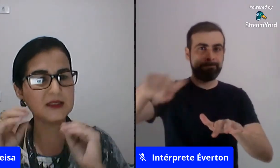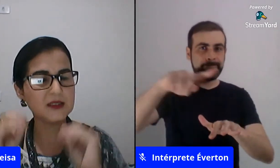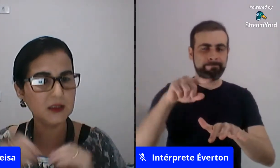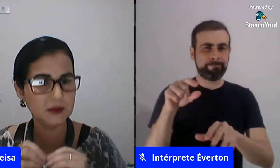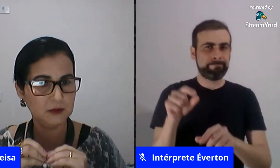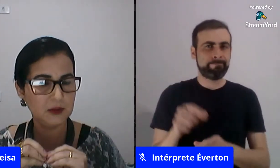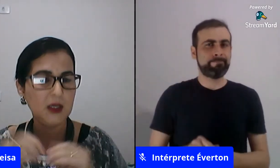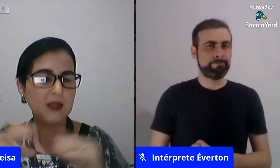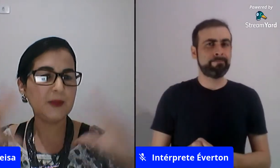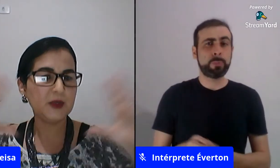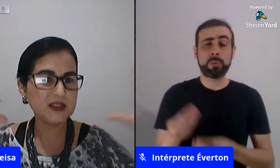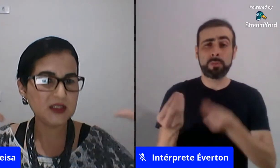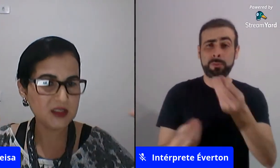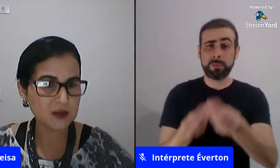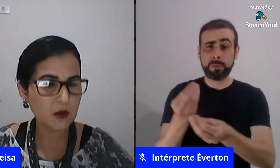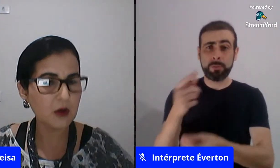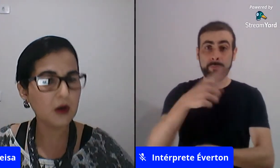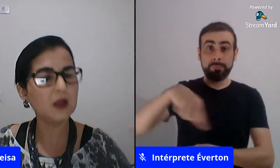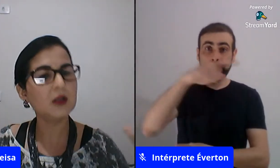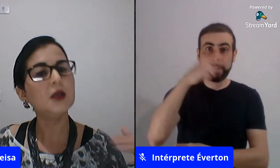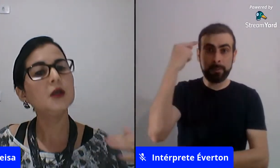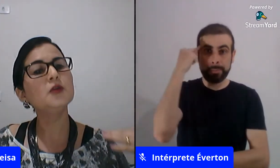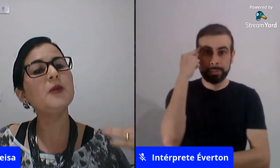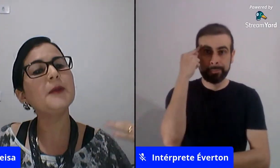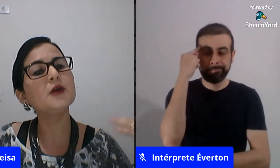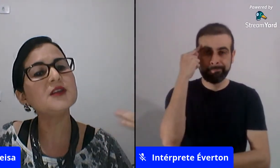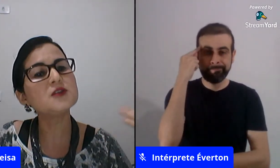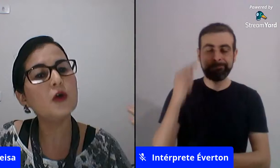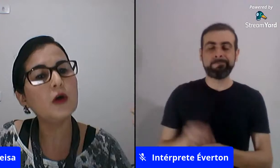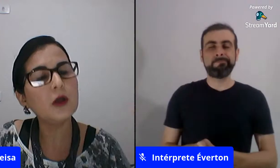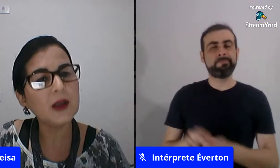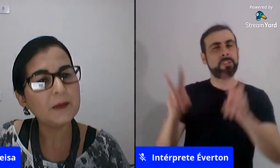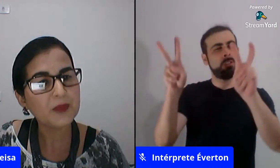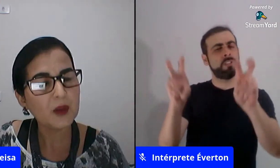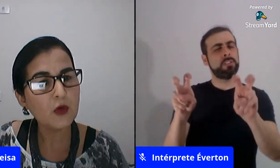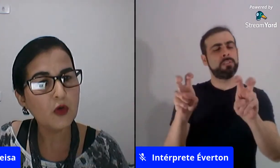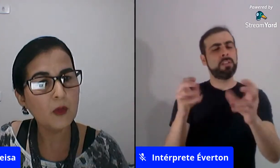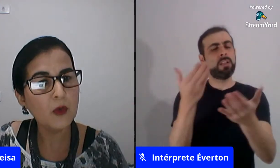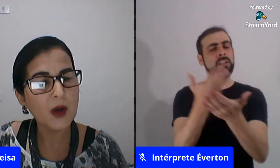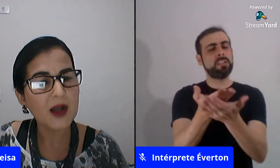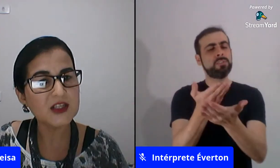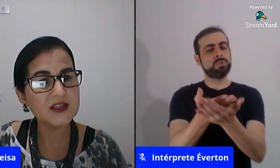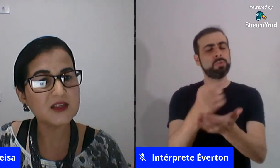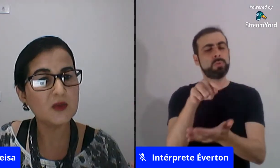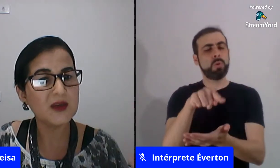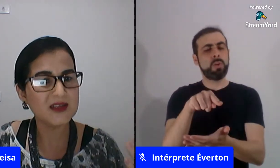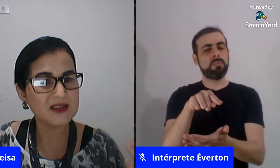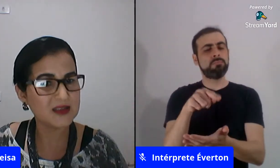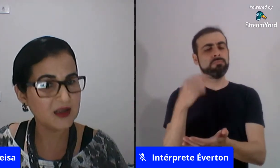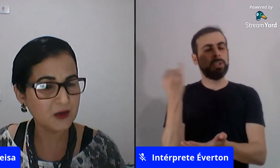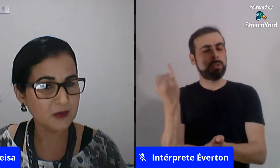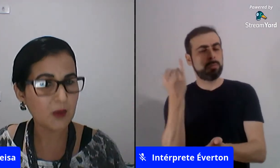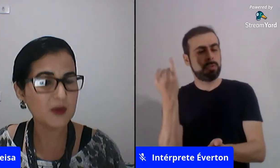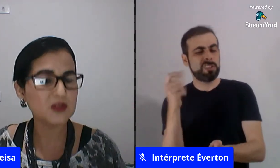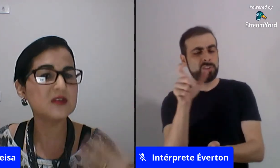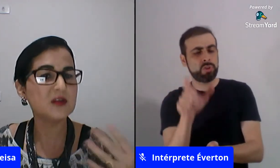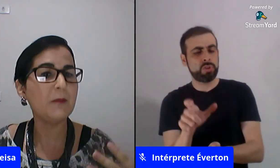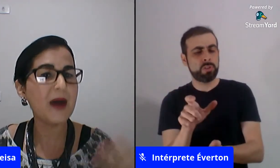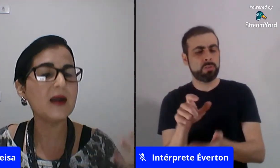afinal pensando na importância da escola no papel da escola como agência de humanização